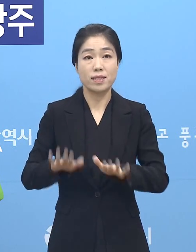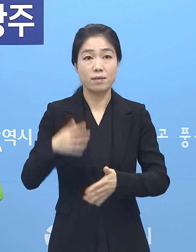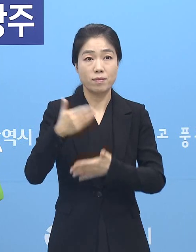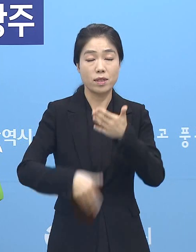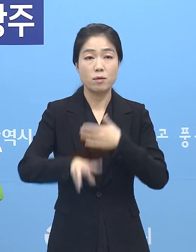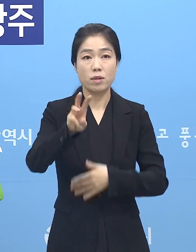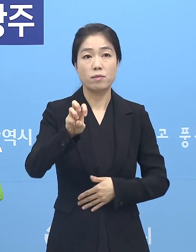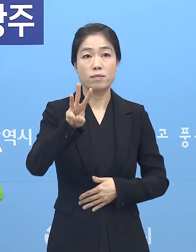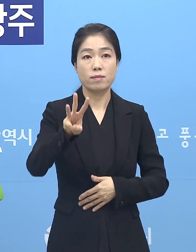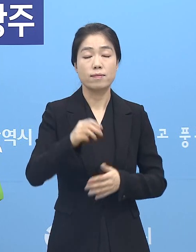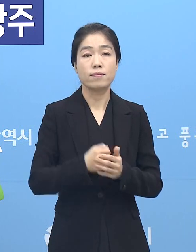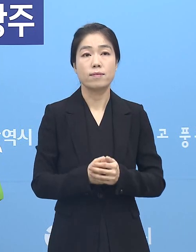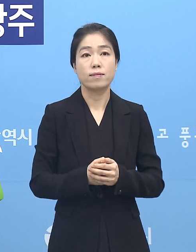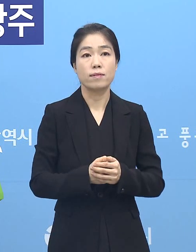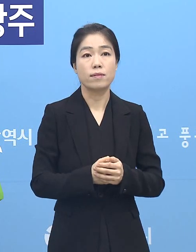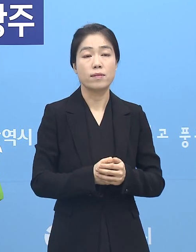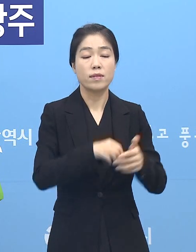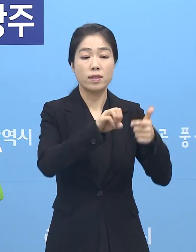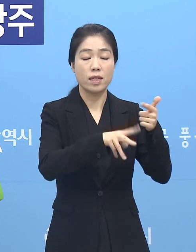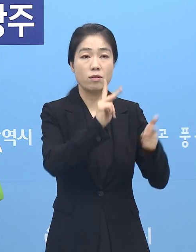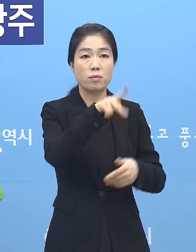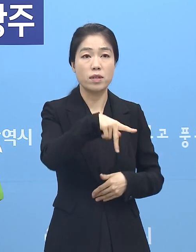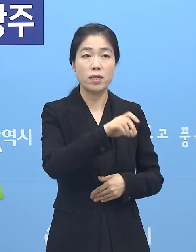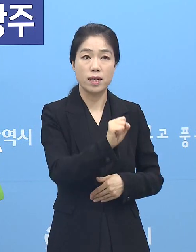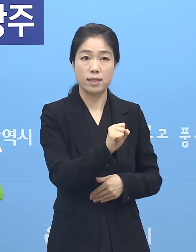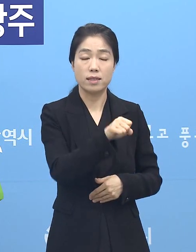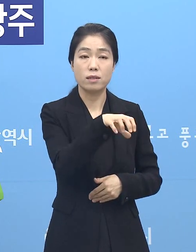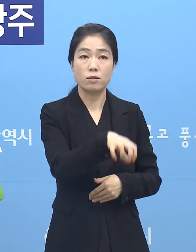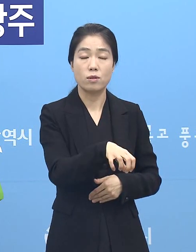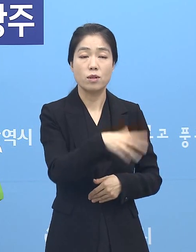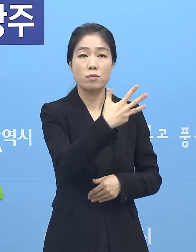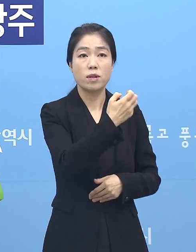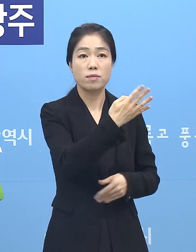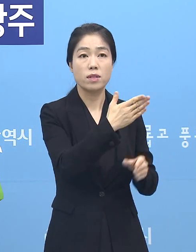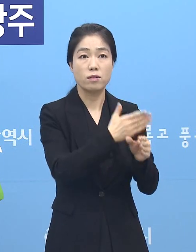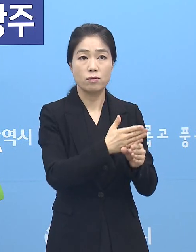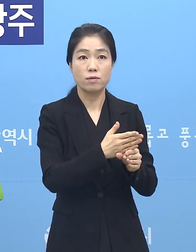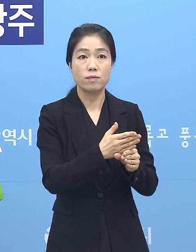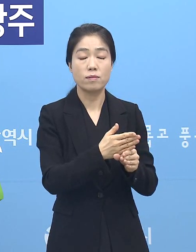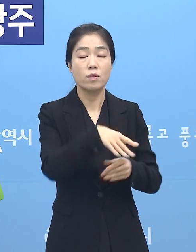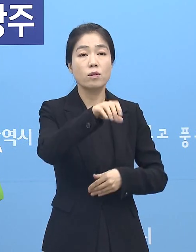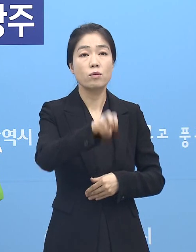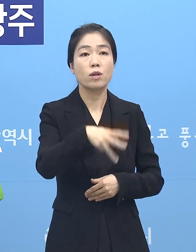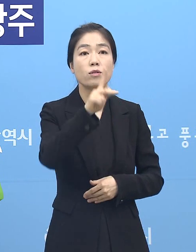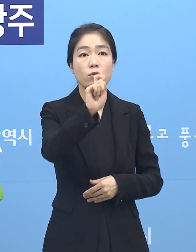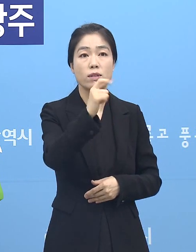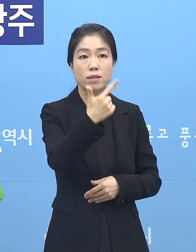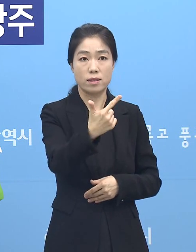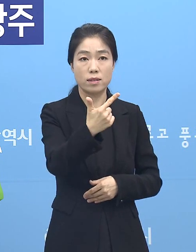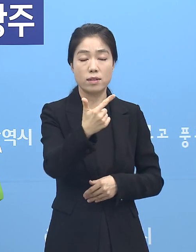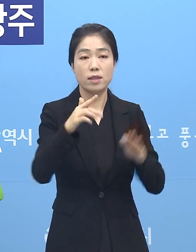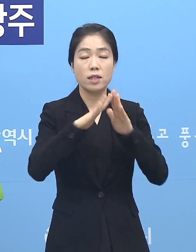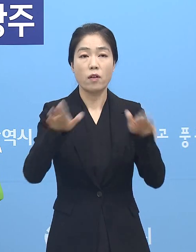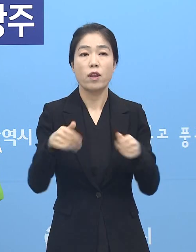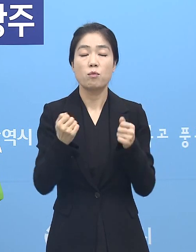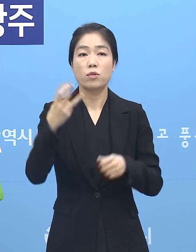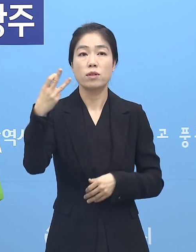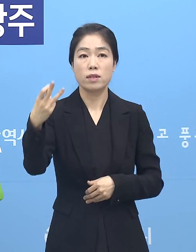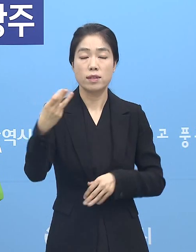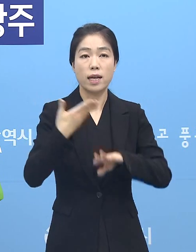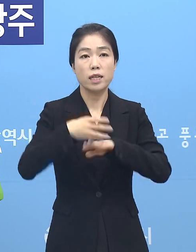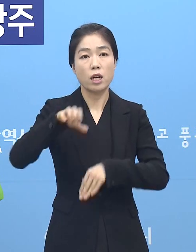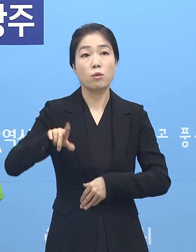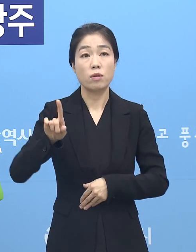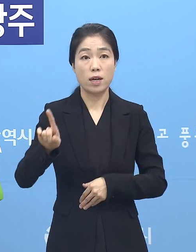남아있습니다. 나주환전에 있는 호남권 생활치료센터는 84병상 중 광주 16명, 전남북 13명,